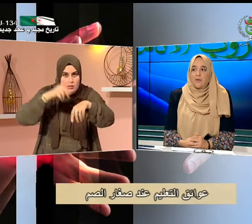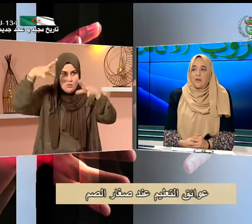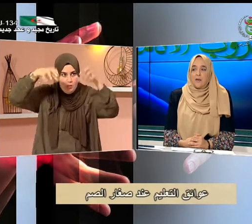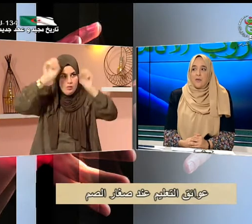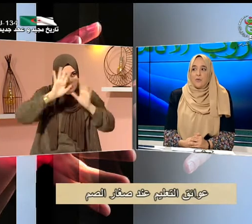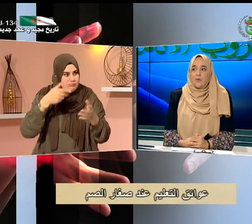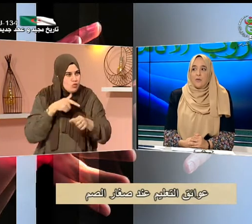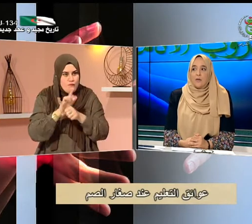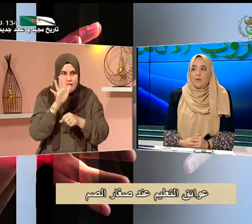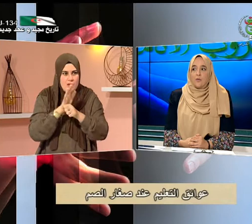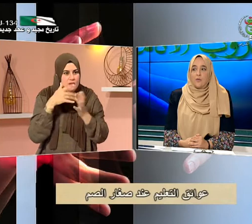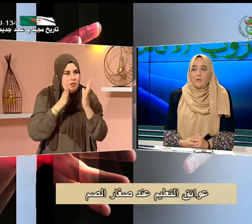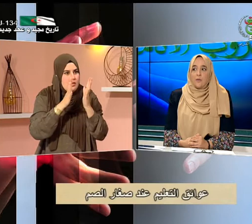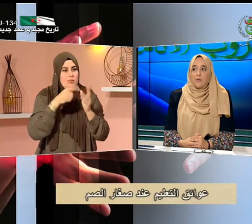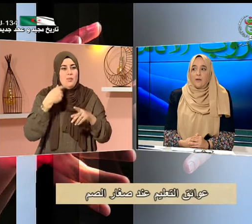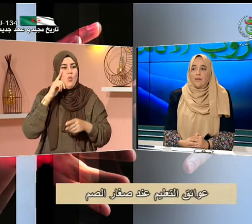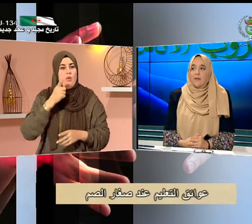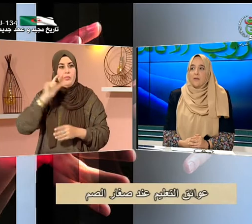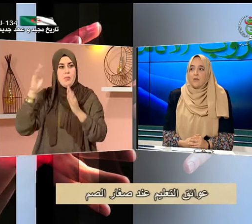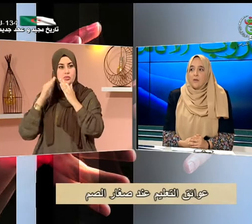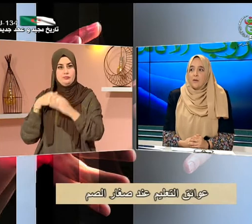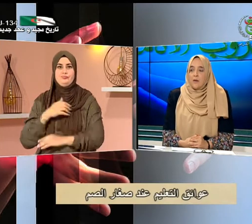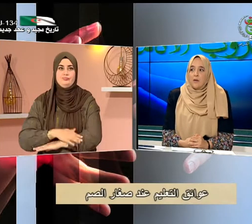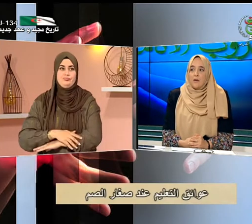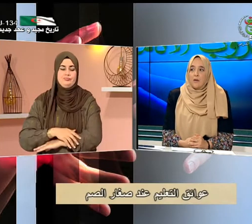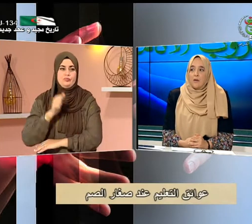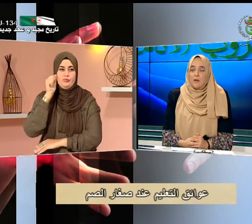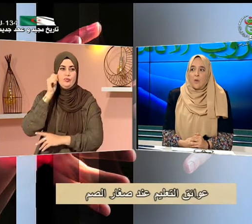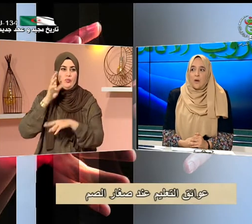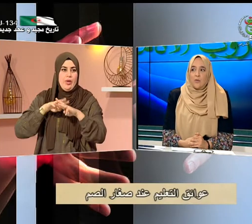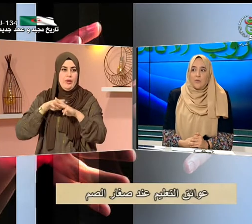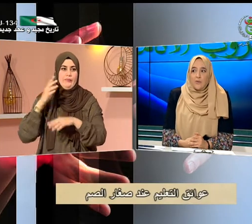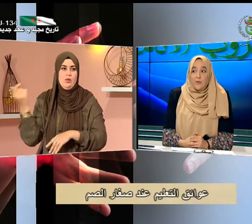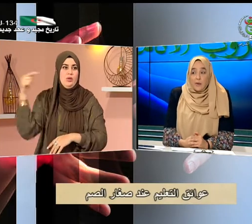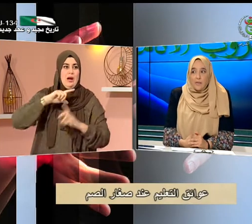لأنه مثلا عندما تكون الأضواء منطفية في القسم